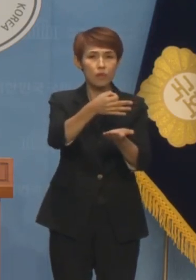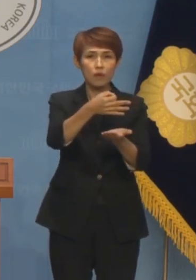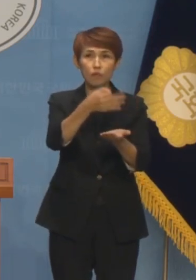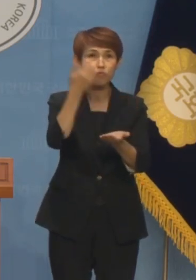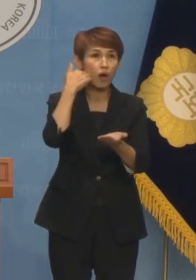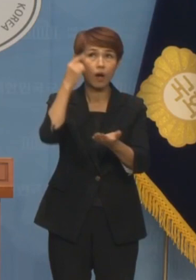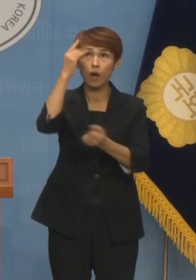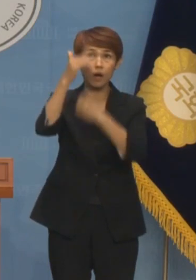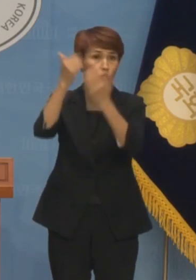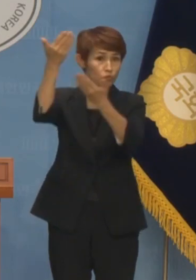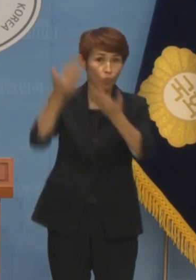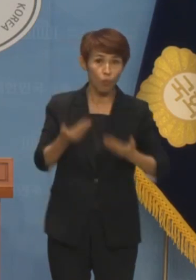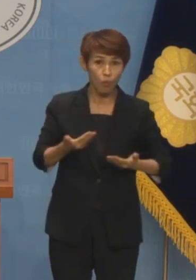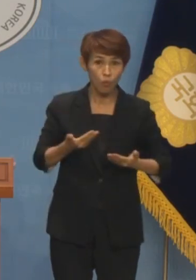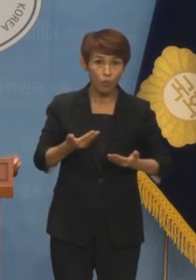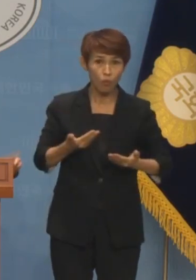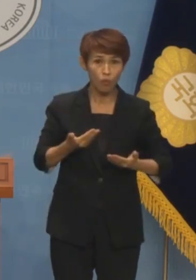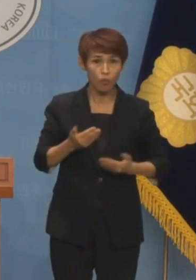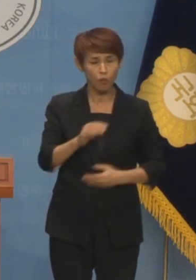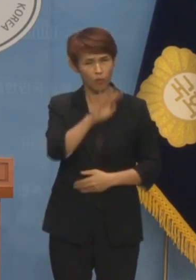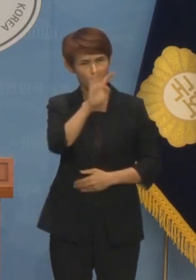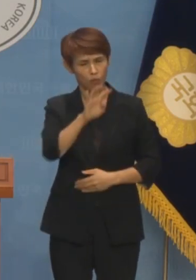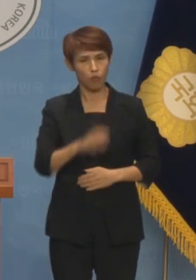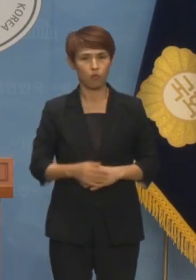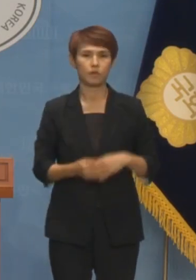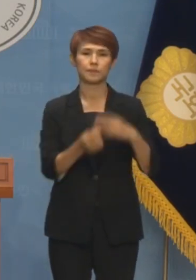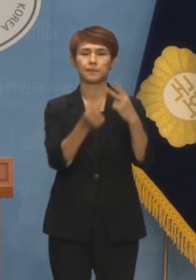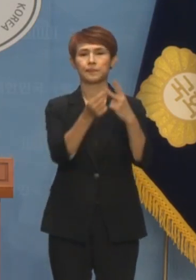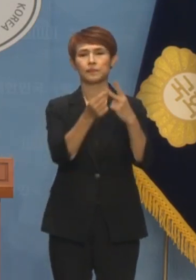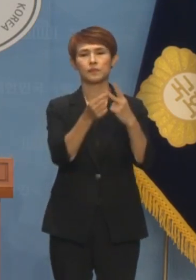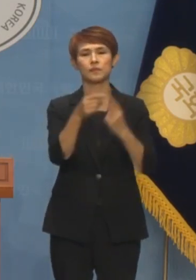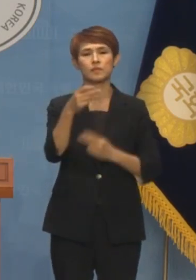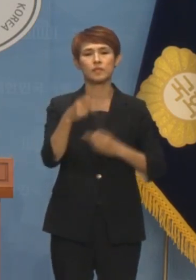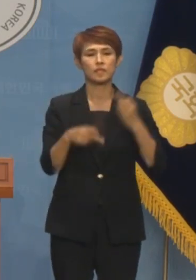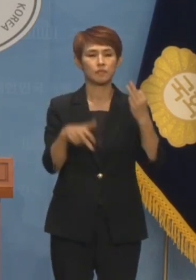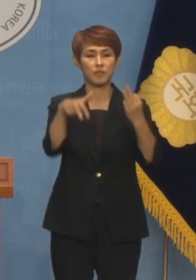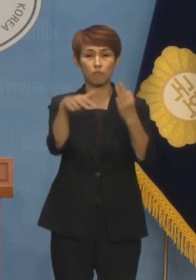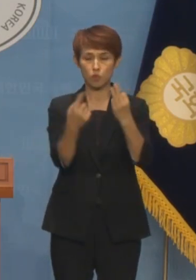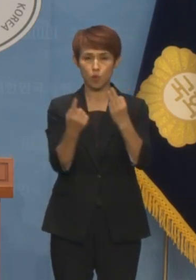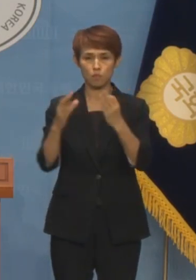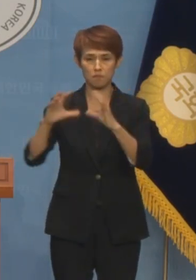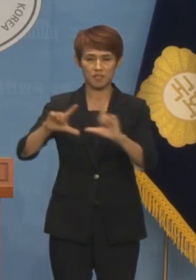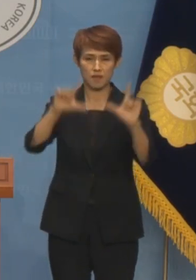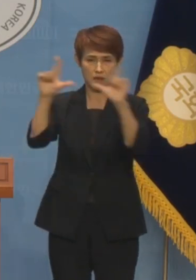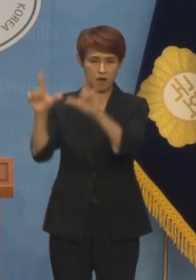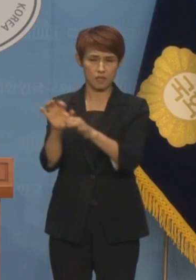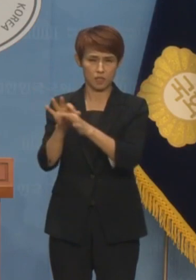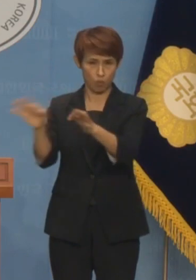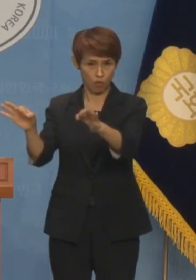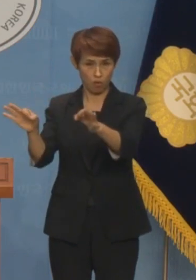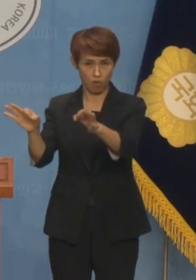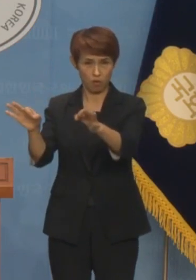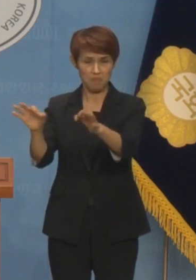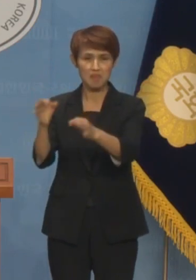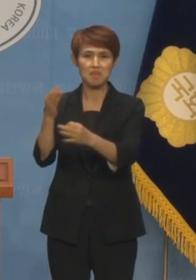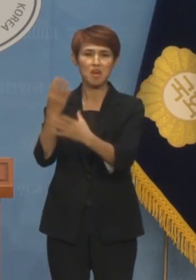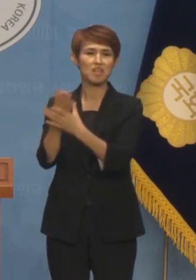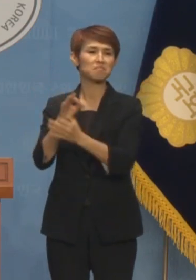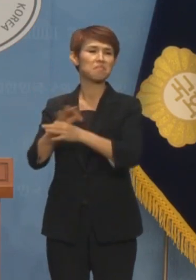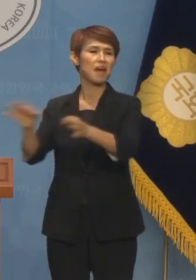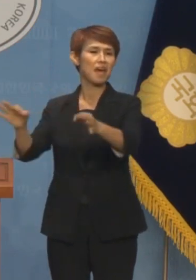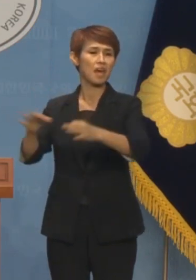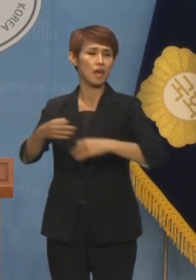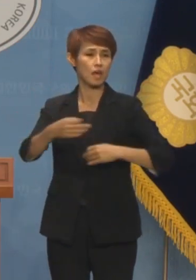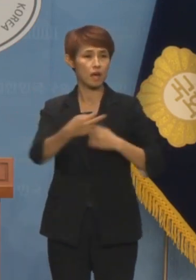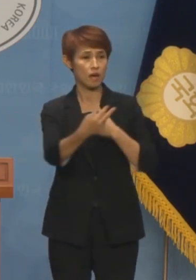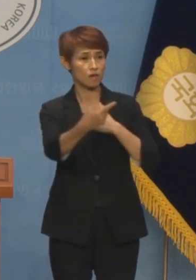떨어지는 재원입니까? 둘째, 13조원 민생회복지원금을 현금살포라고 비난한다면